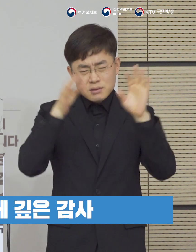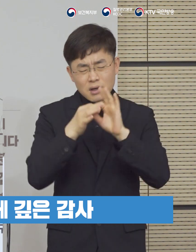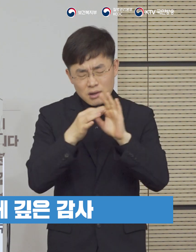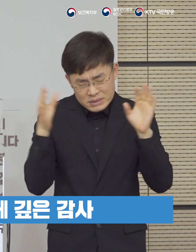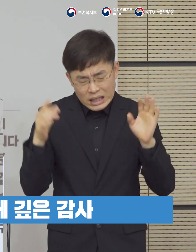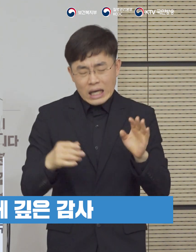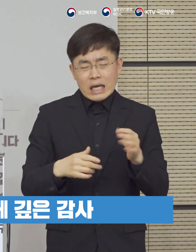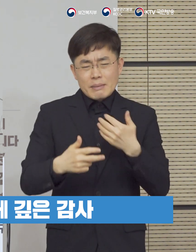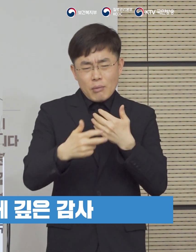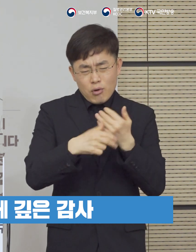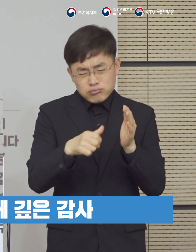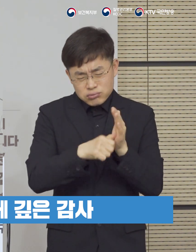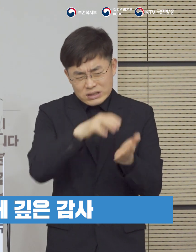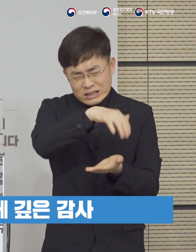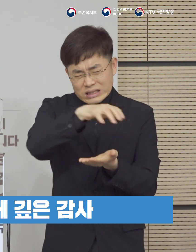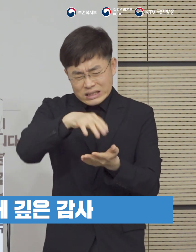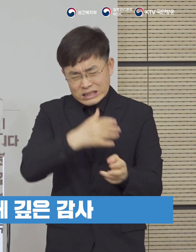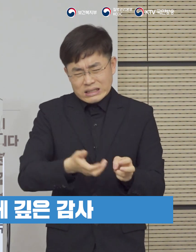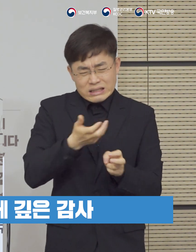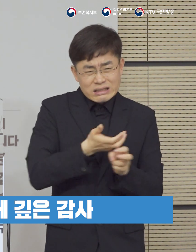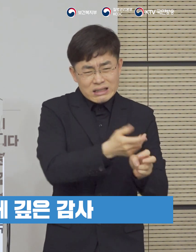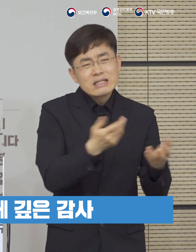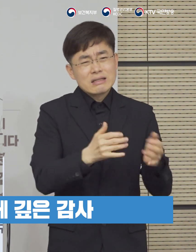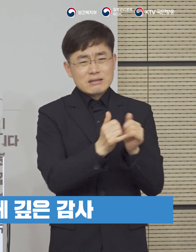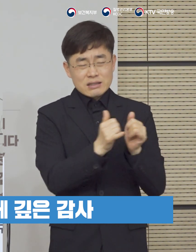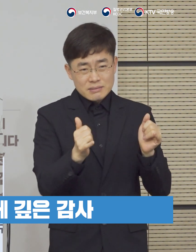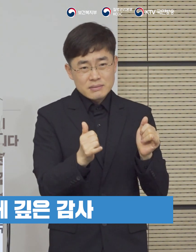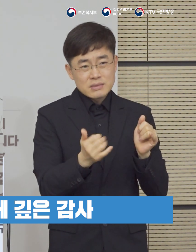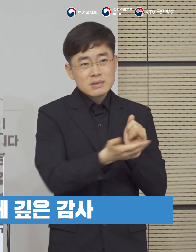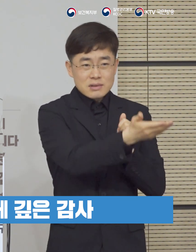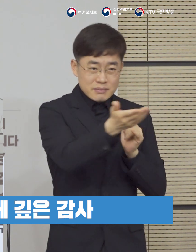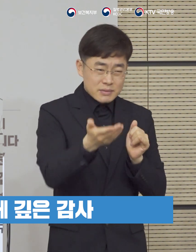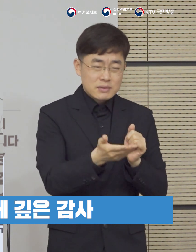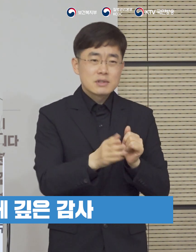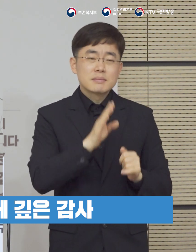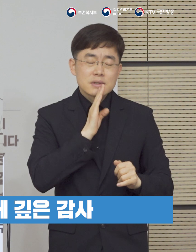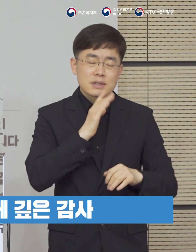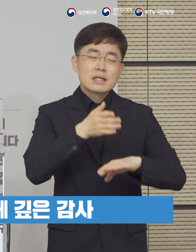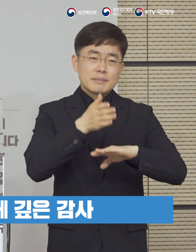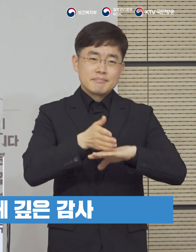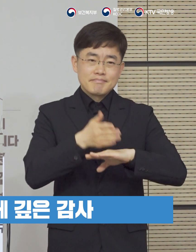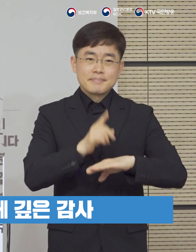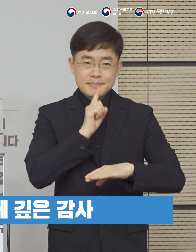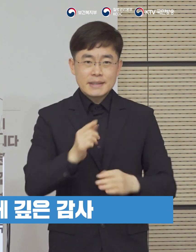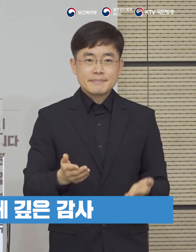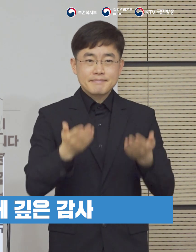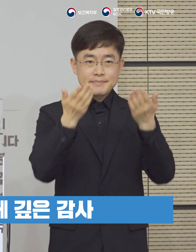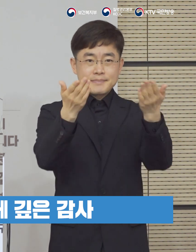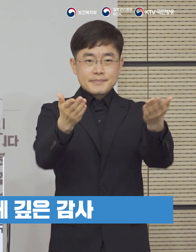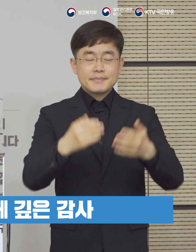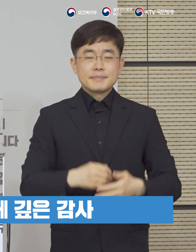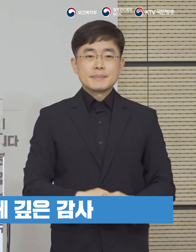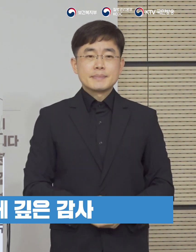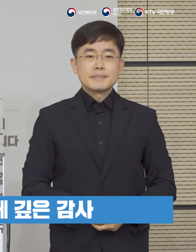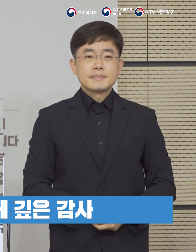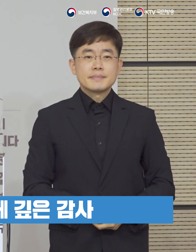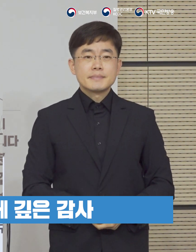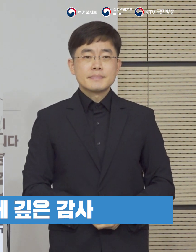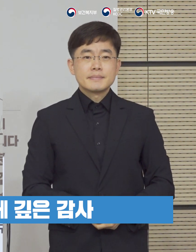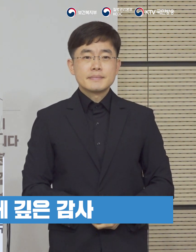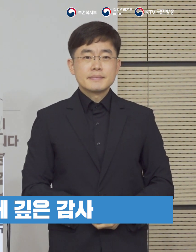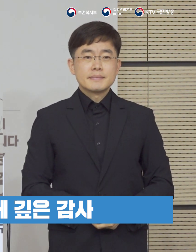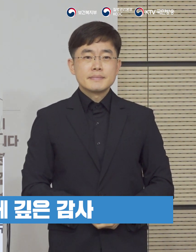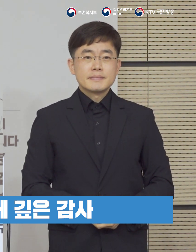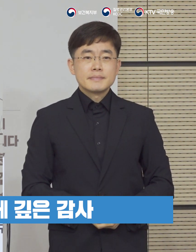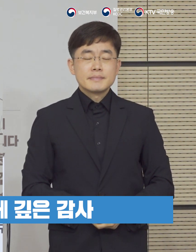분들, 매일 밤낮으로 의료 폐기물을 수거하고 소각해 주시는 청소업체 종사자분들께도 깊은 감사의